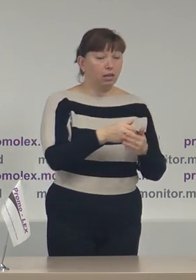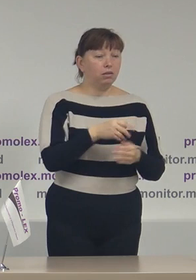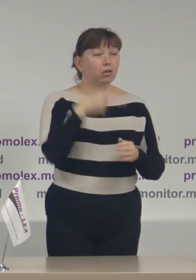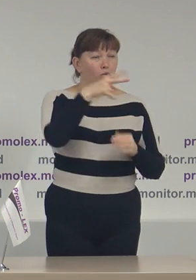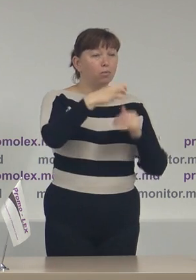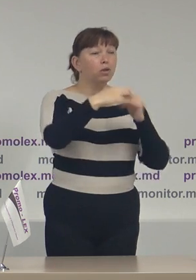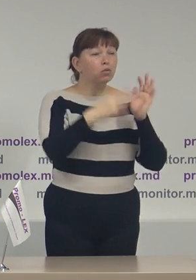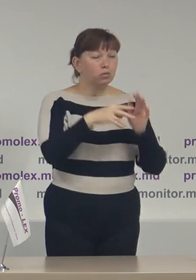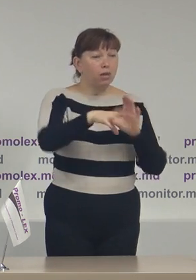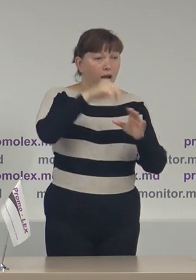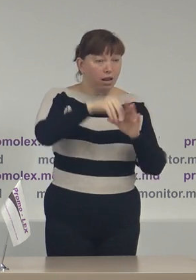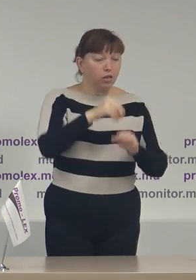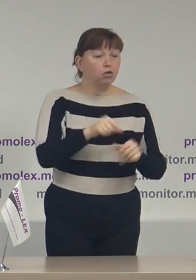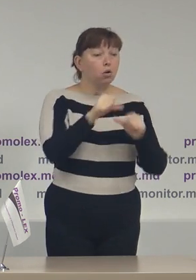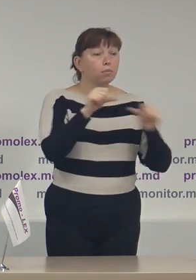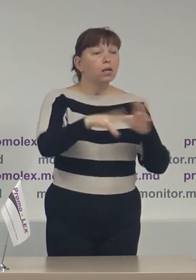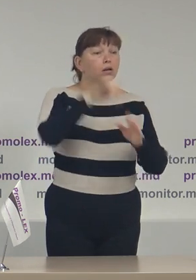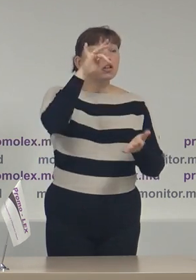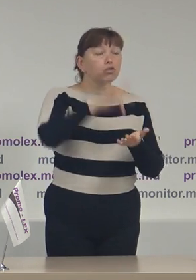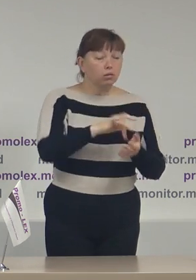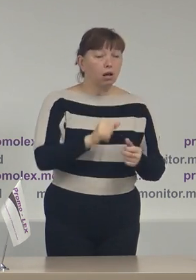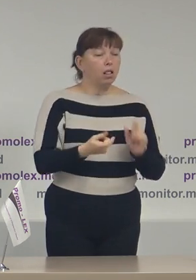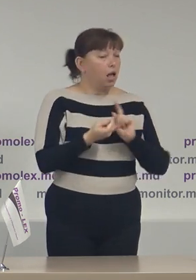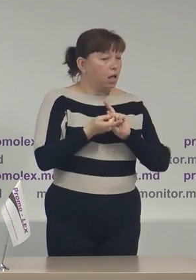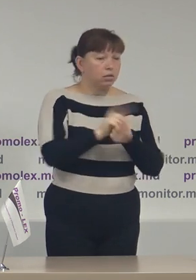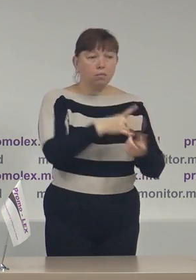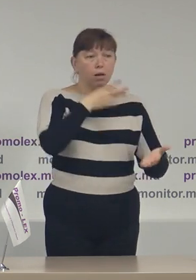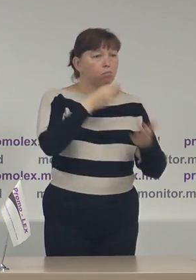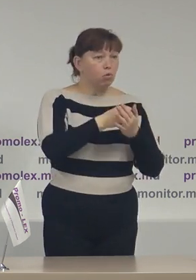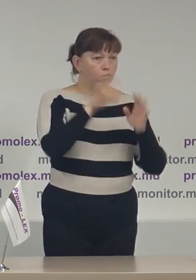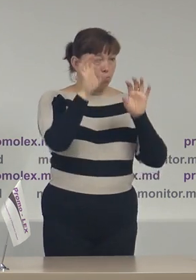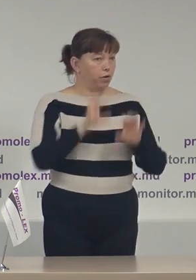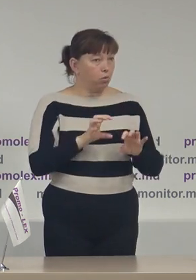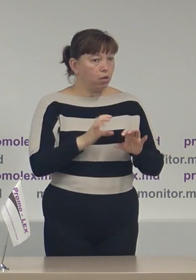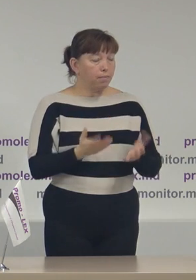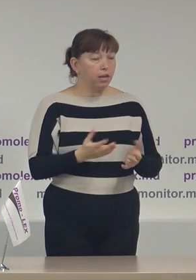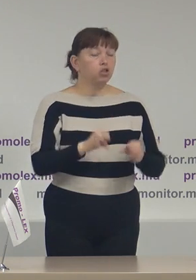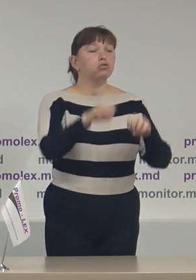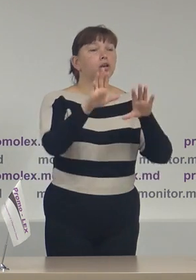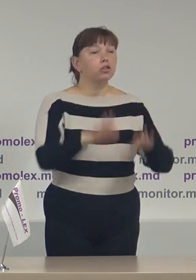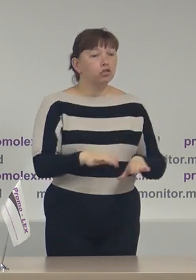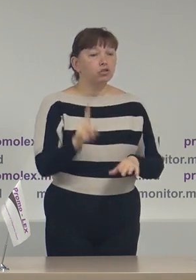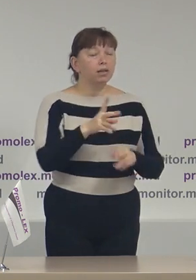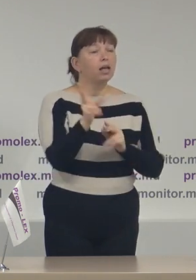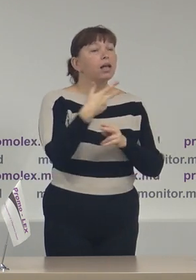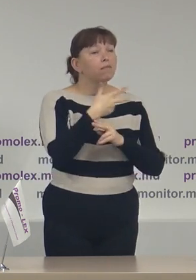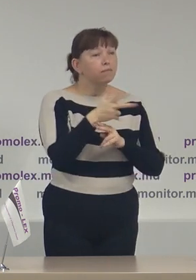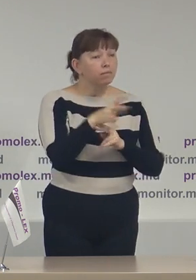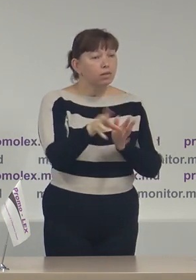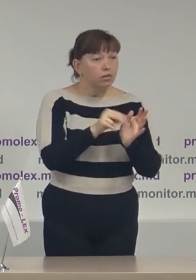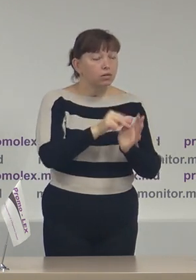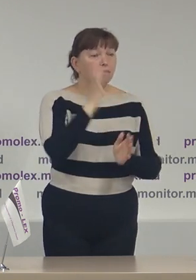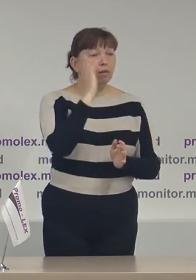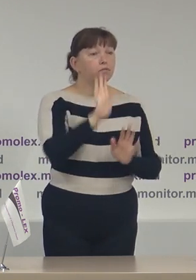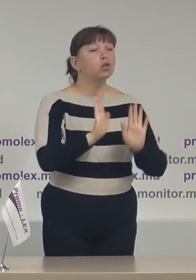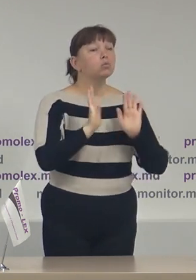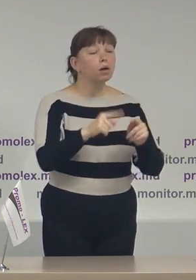2019, Comisia Electorală Centrală și a schimbat propriul regulament și a decis că înregistrarea video se va